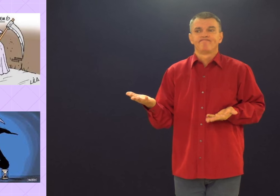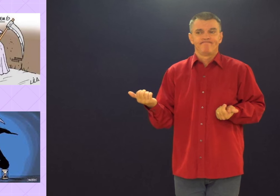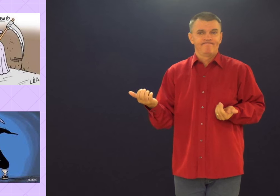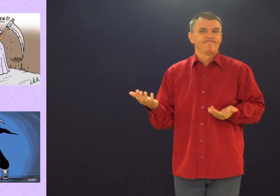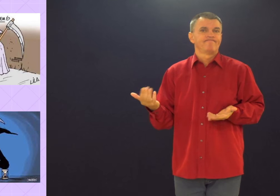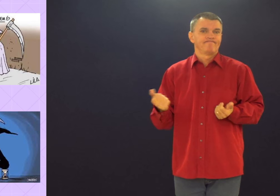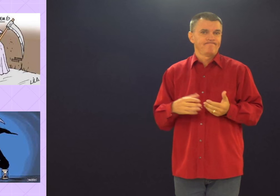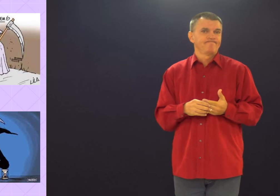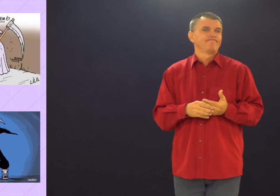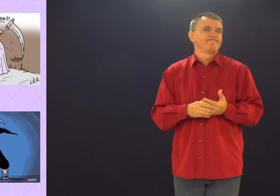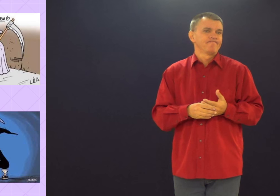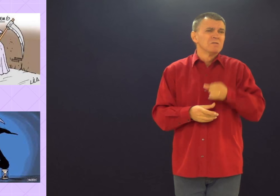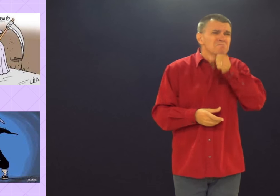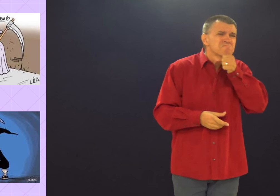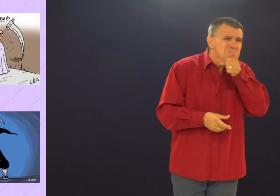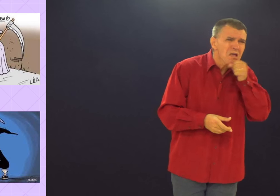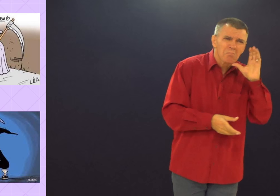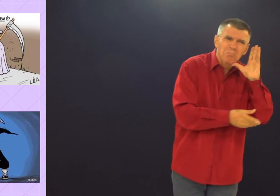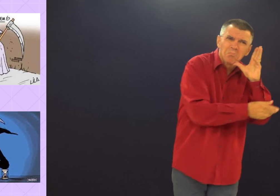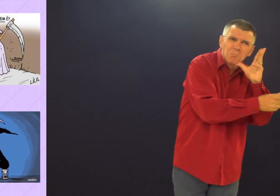O jovem? Ou mais adulto? O jovem.